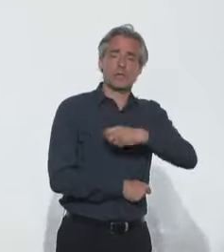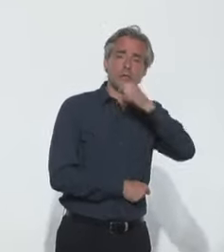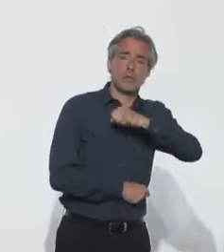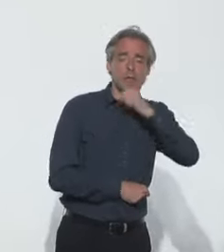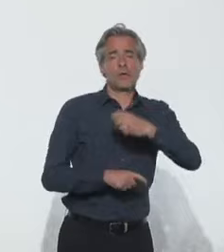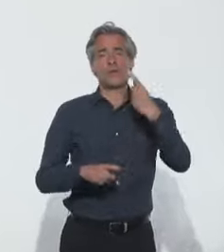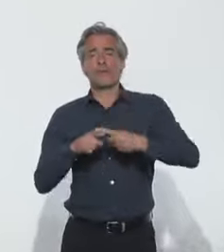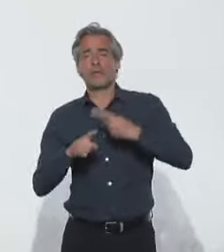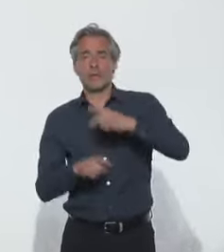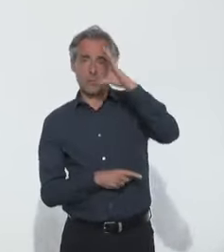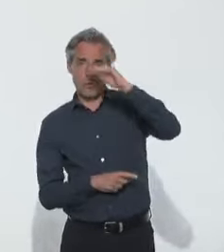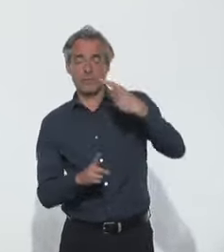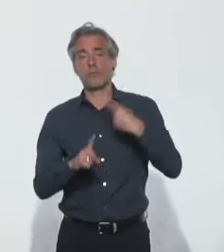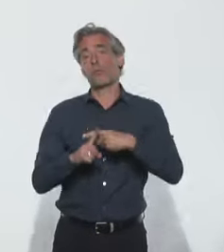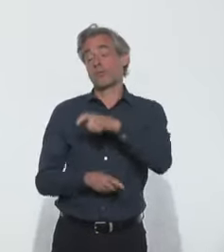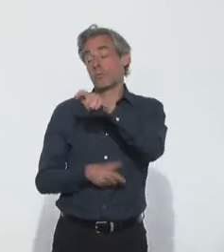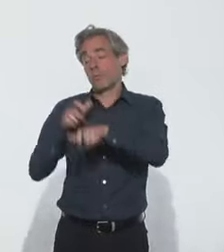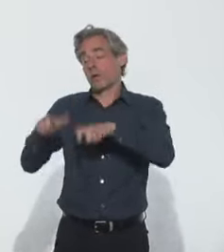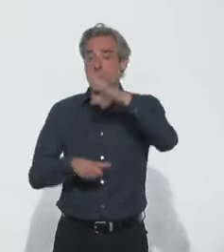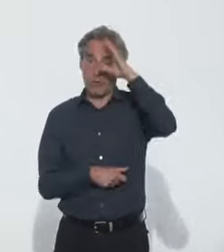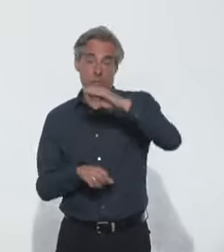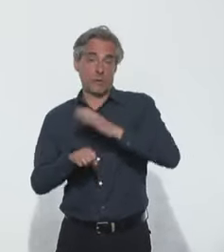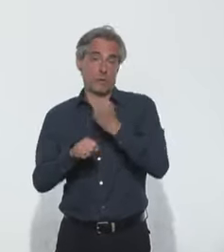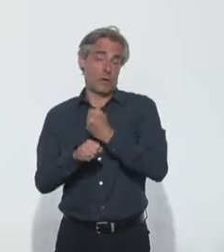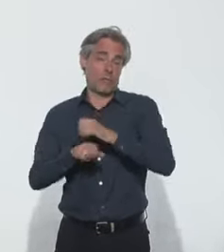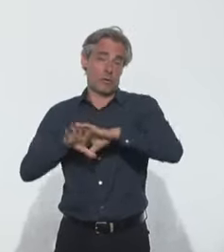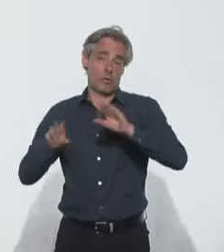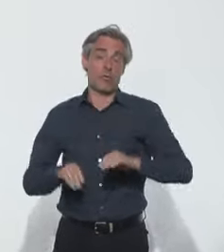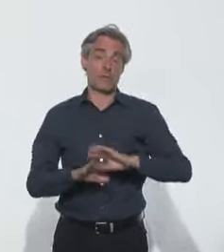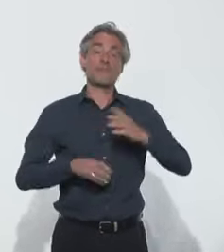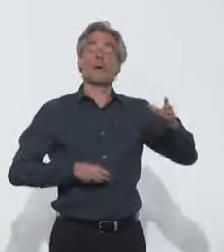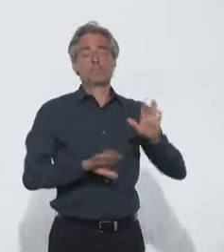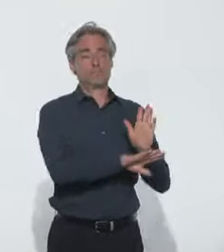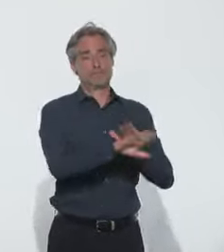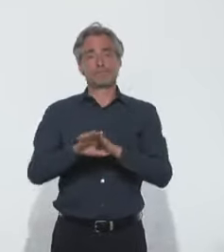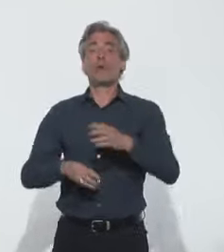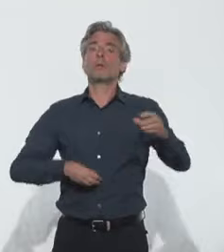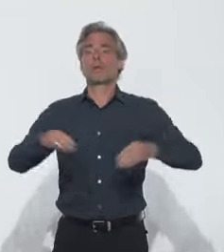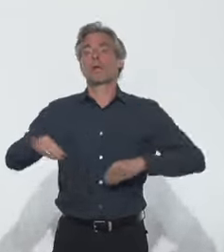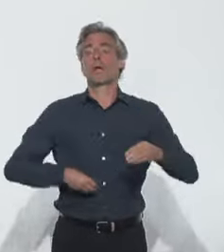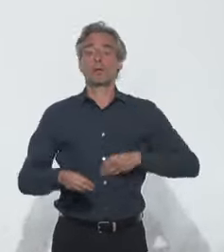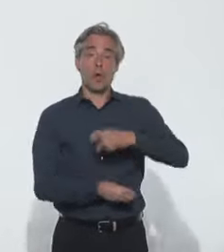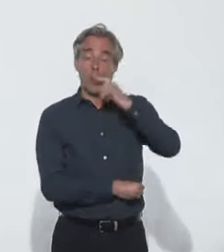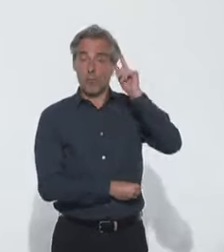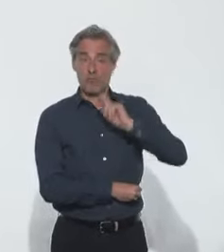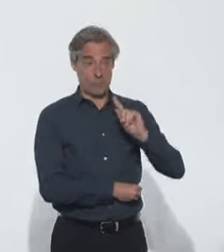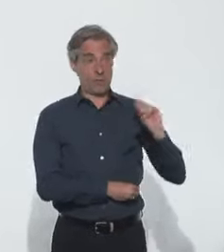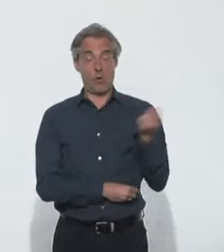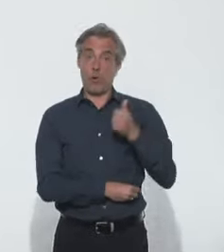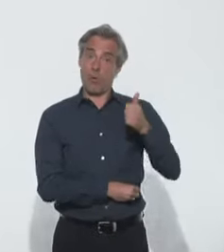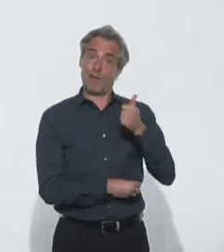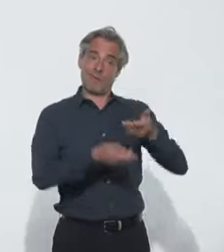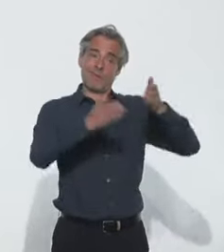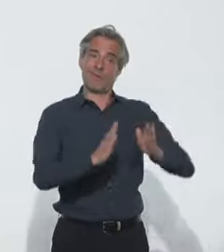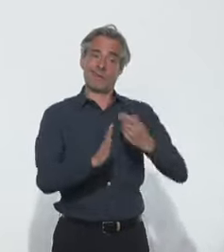professionnelles et des professionnels de terrain. Il revient donc aux directrices et aux directeurs de cet établissement de décider les